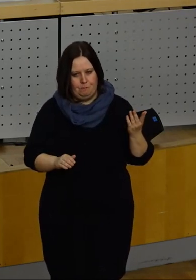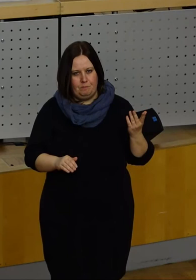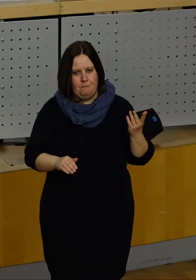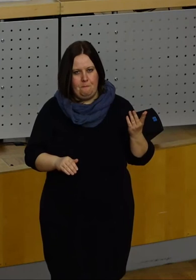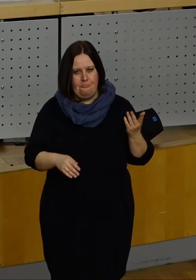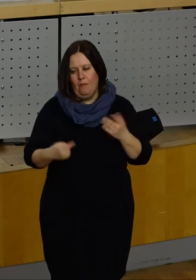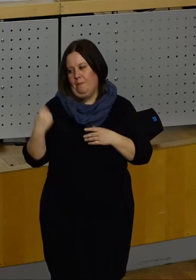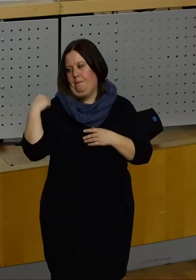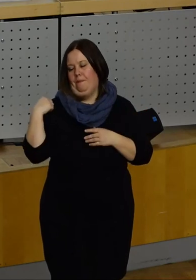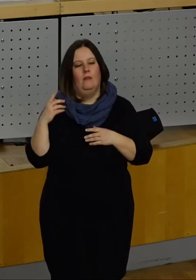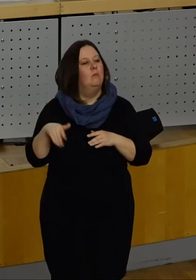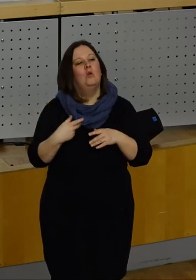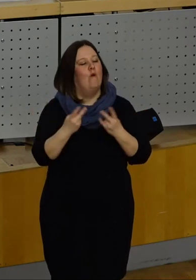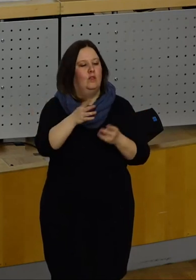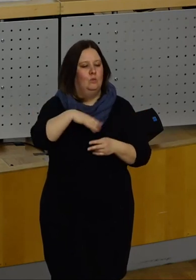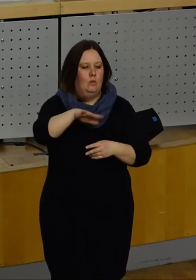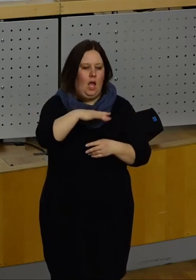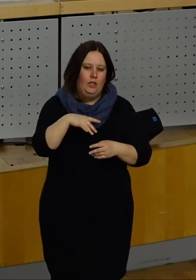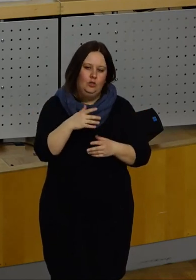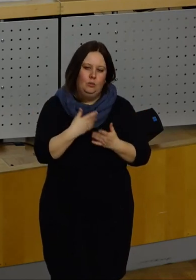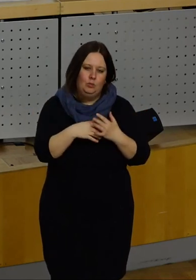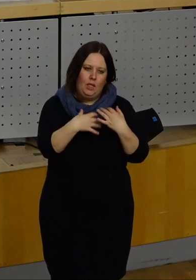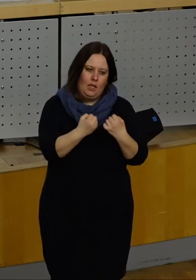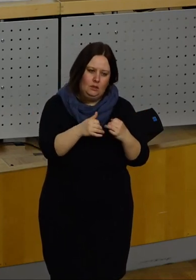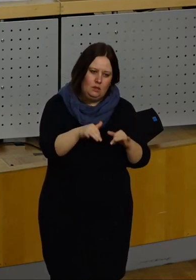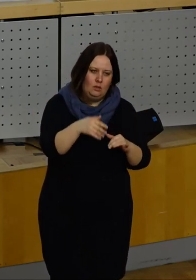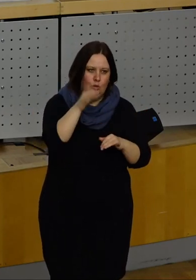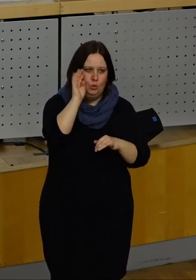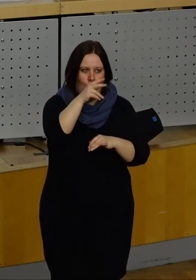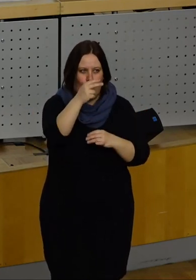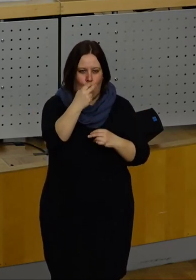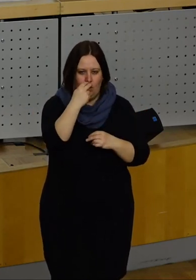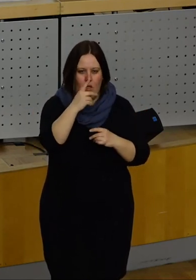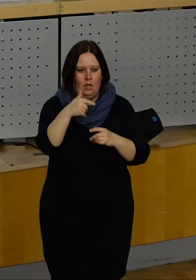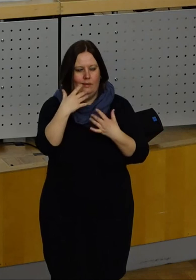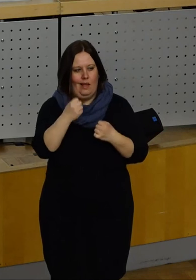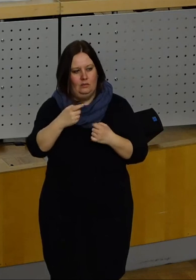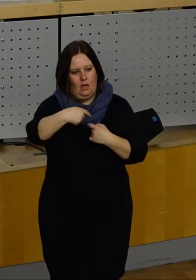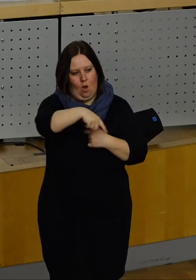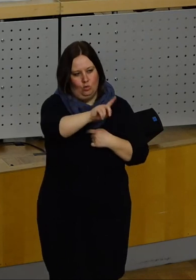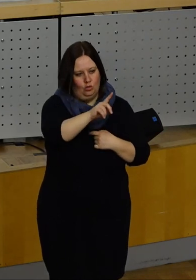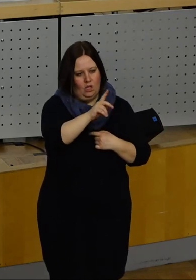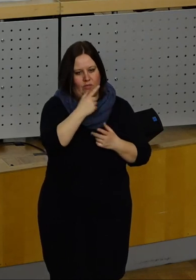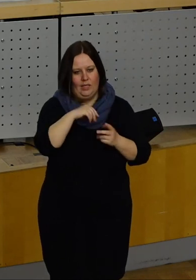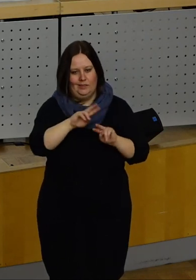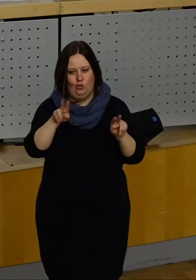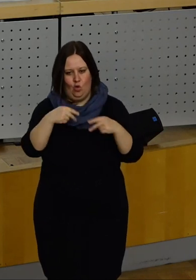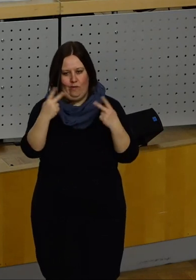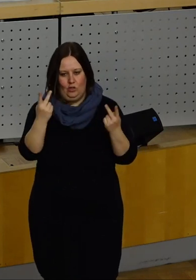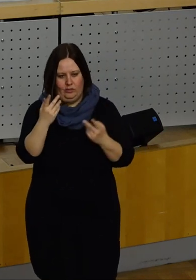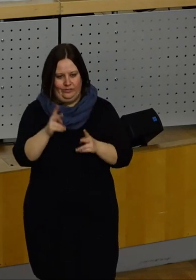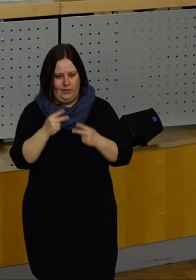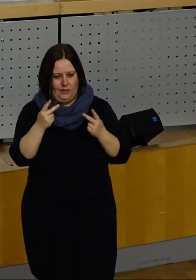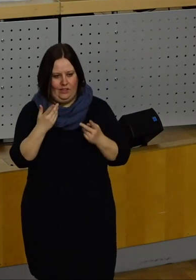unlängst. Es gab einen öffentlichen Bereich. Da waren Gäste da, die haben zugehört. Dann wurden die Gäste rausgeschickt, weil die Nichtöffentlichkeit musste hergestellt